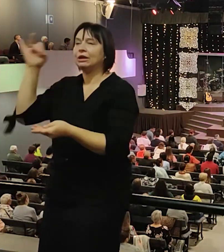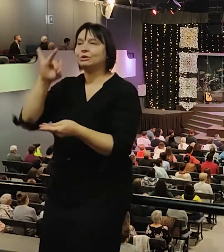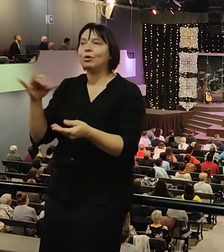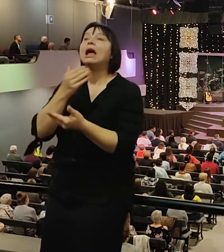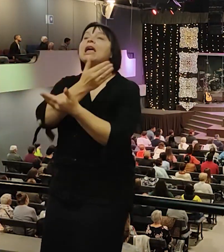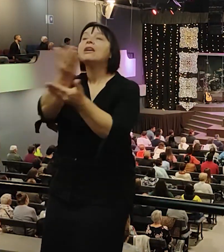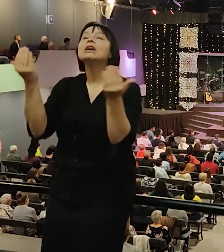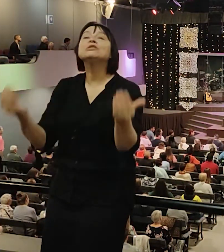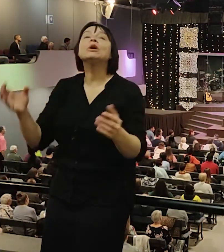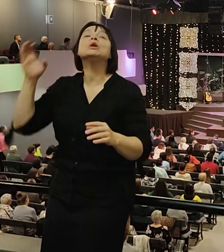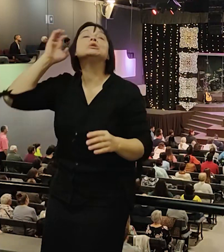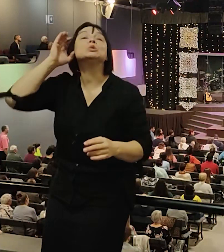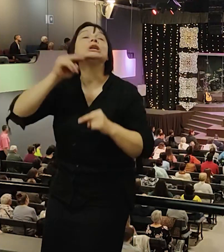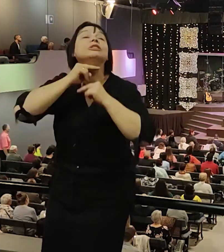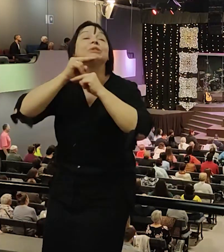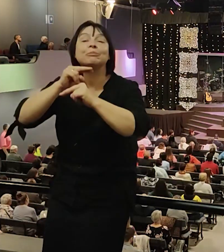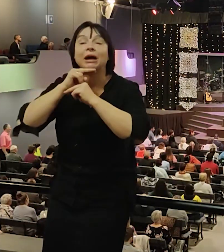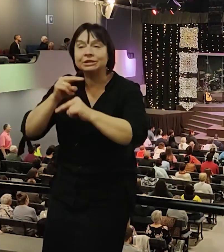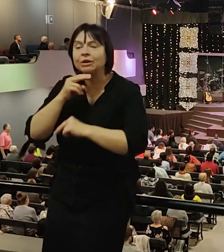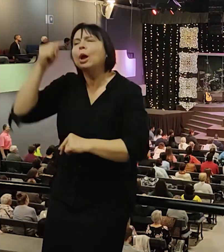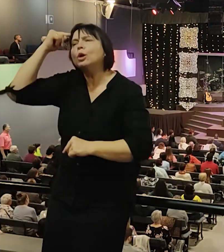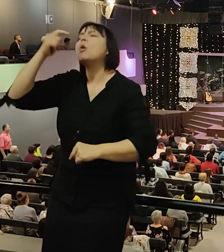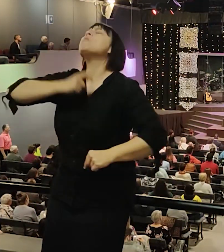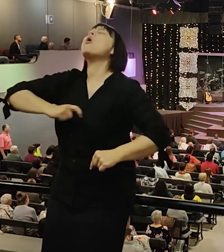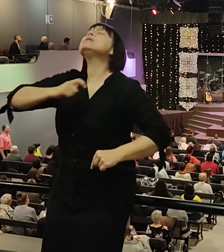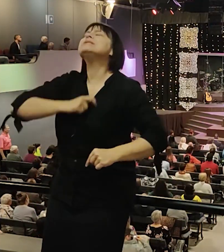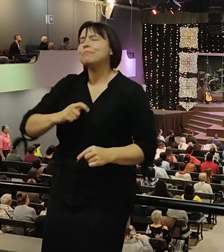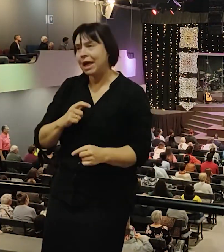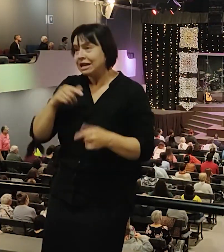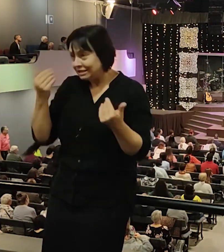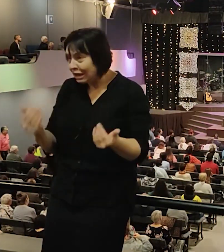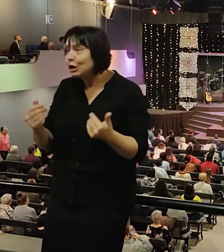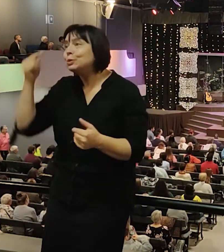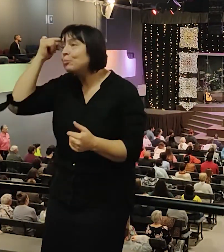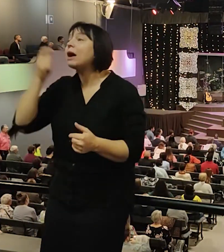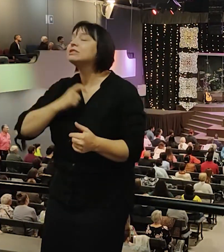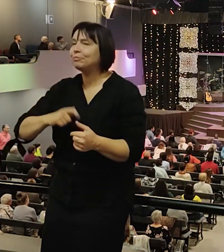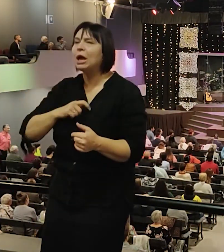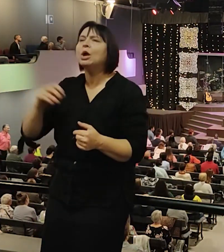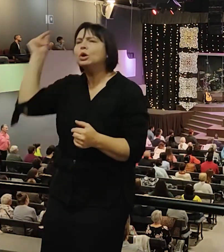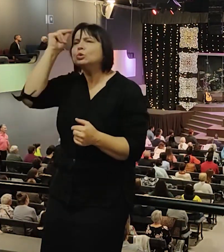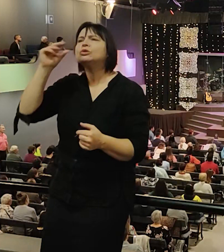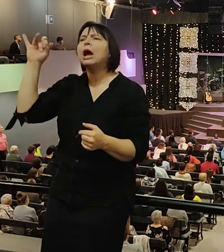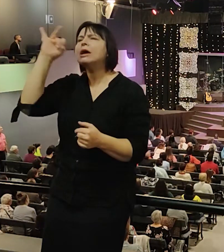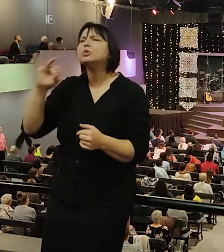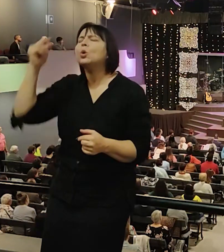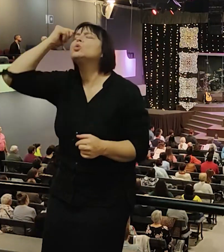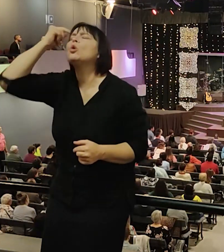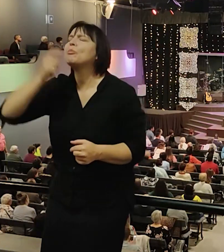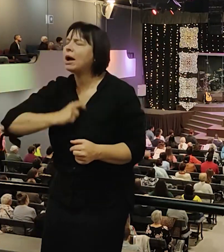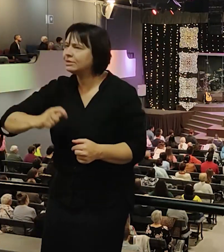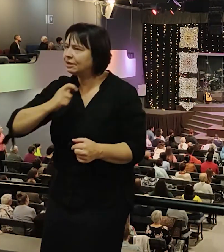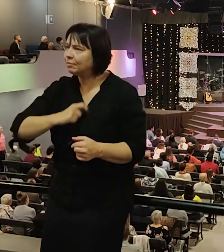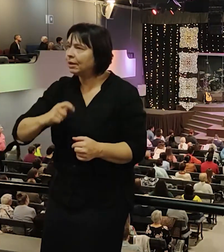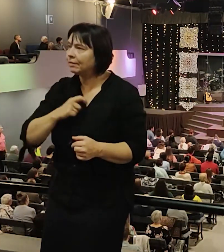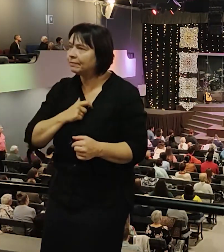слушайте, вы сидите внимательно. И думайте о себе в этот момент. Изучая историю. И думайте о себе. С